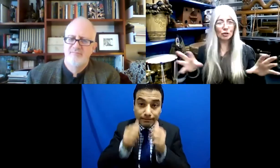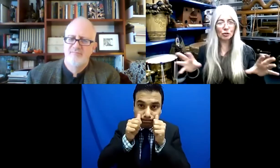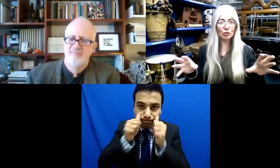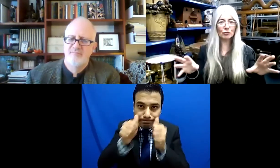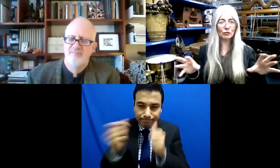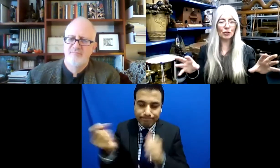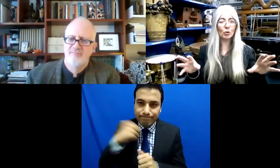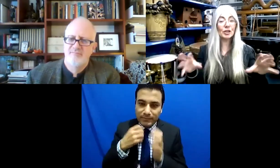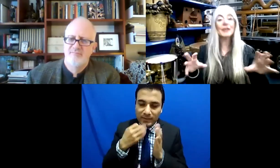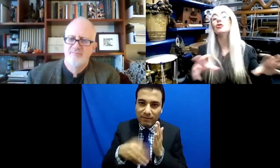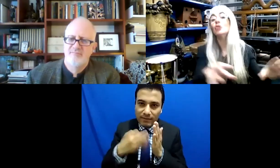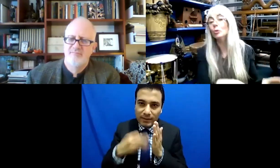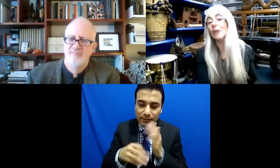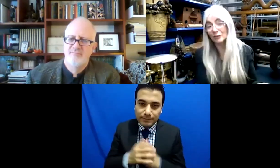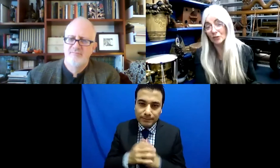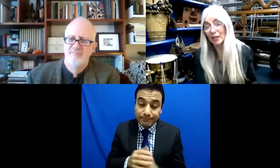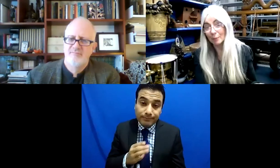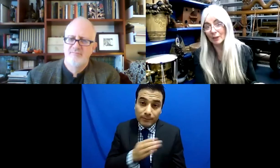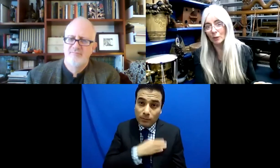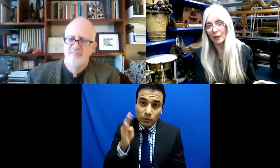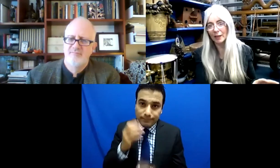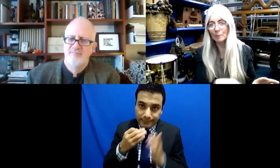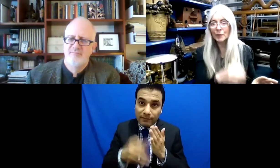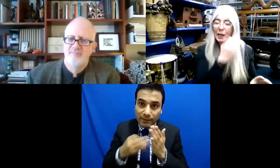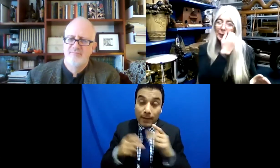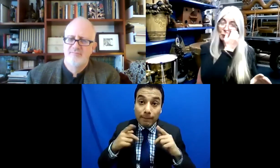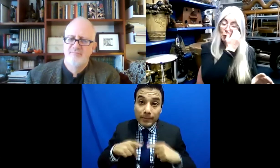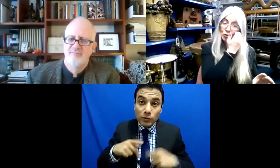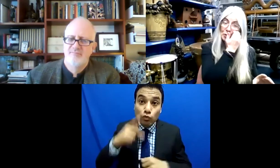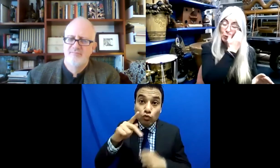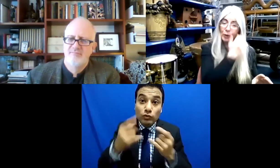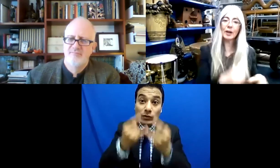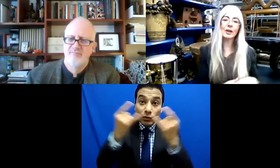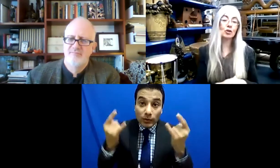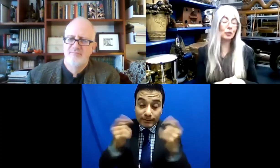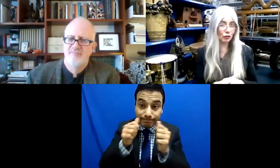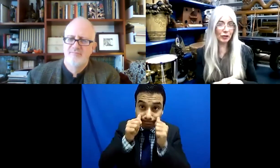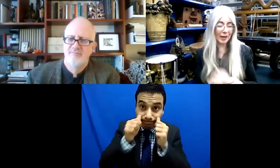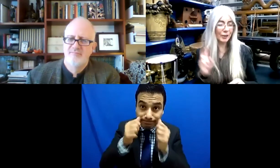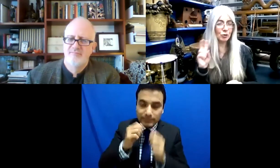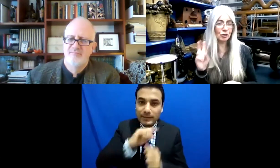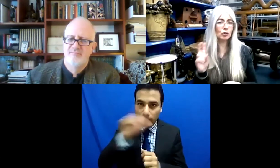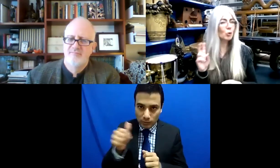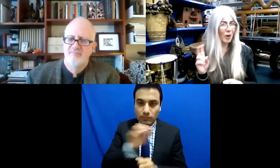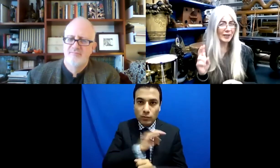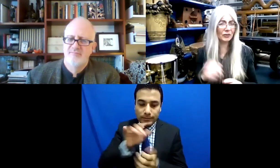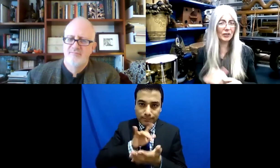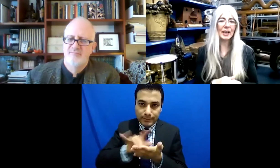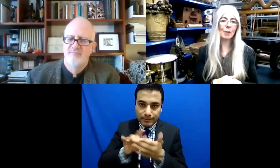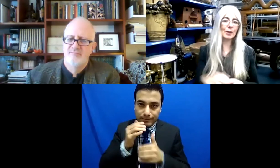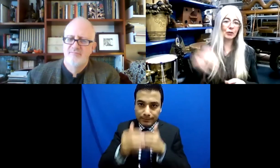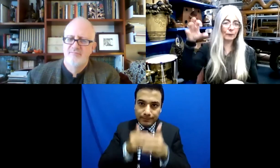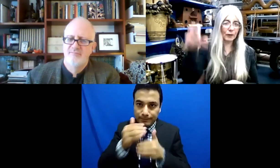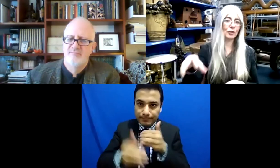Y bueno, que escuchar las historias de las personas para crear ese nuevo panorama que queremos. Pero cuando